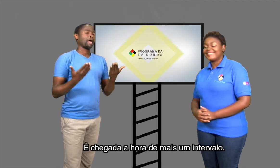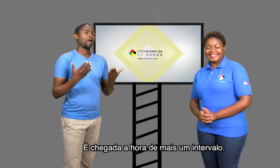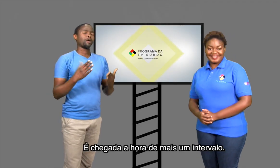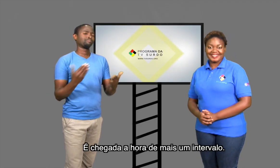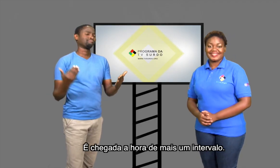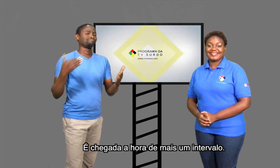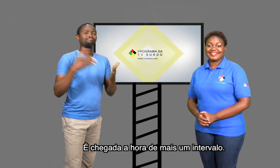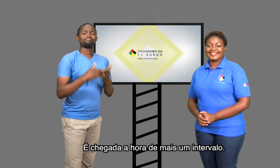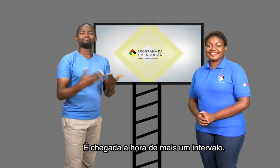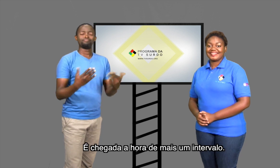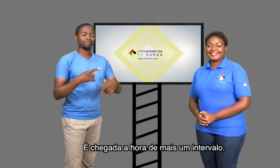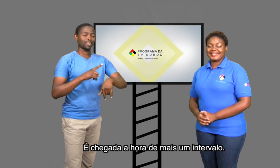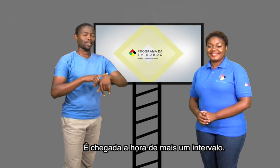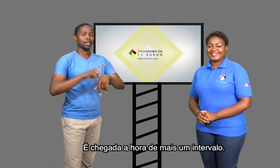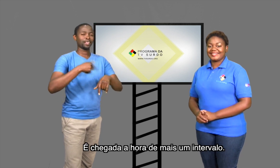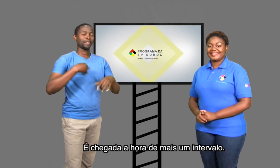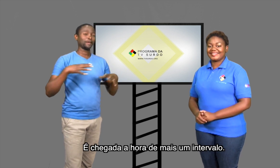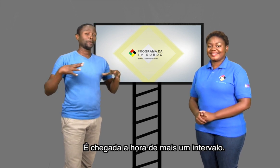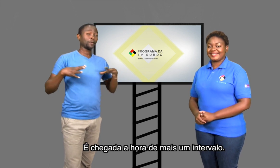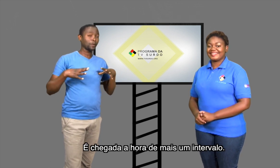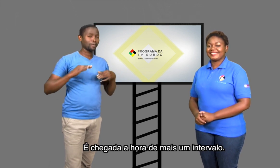É chegada a hora de mais um intervalo.